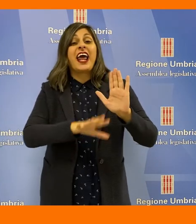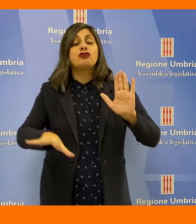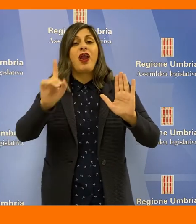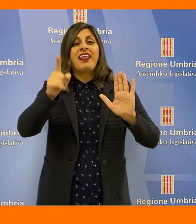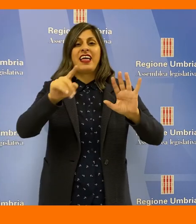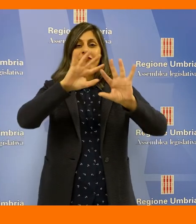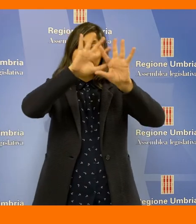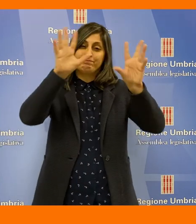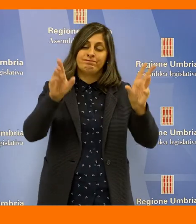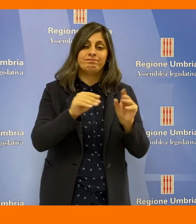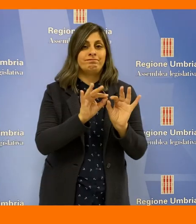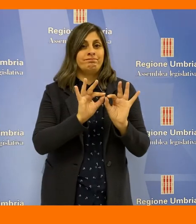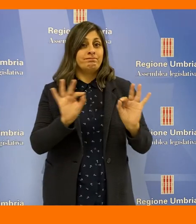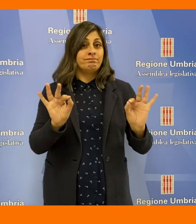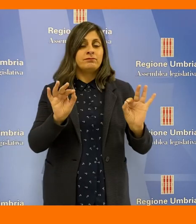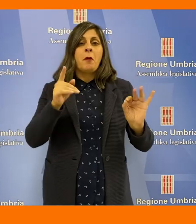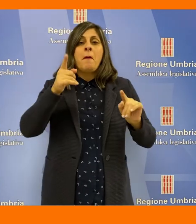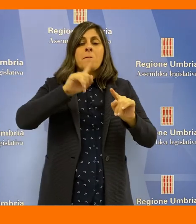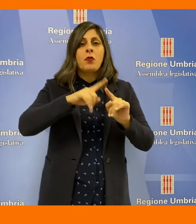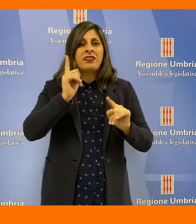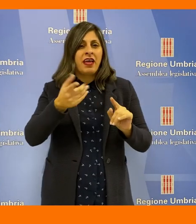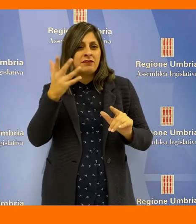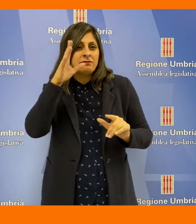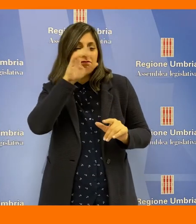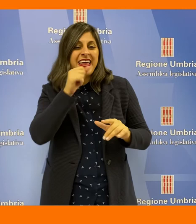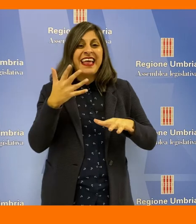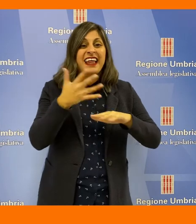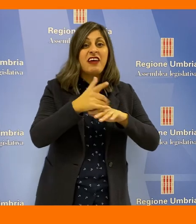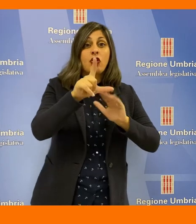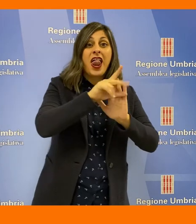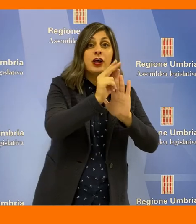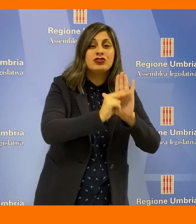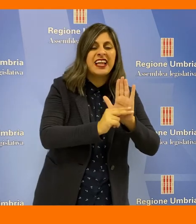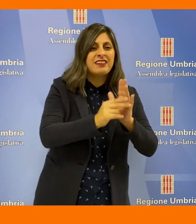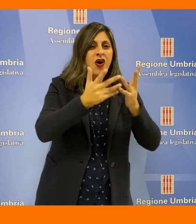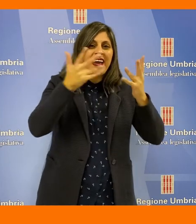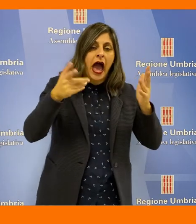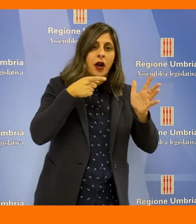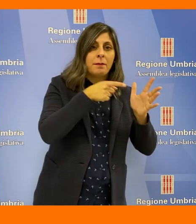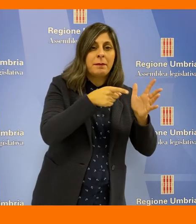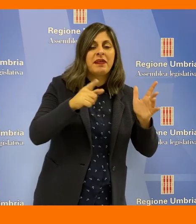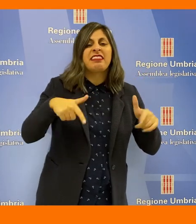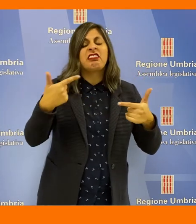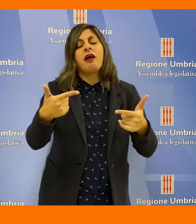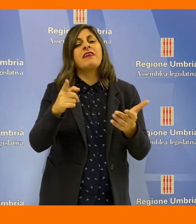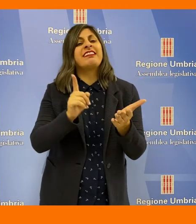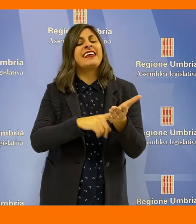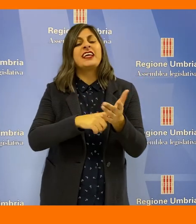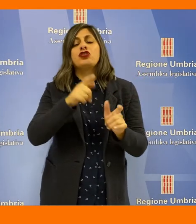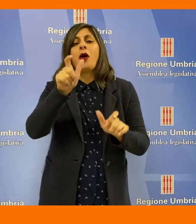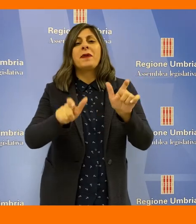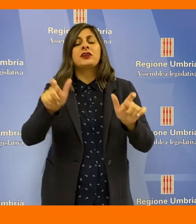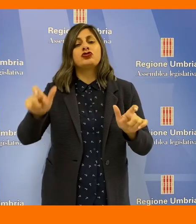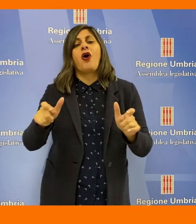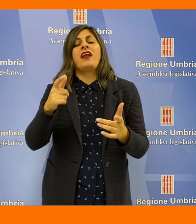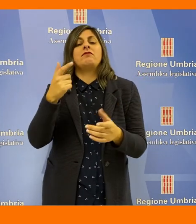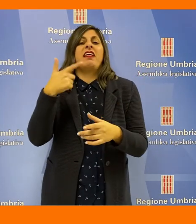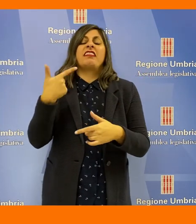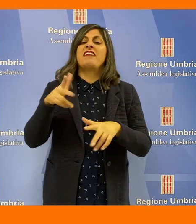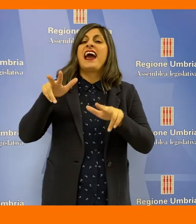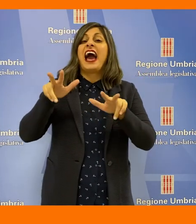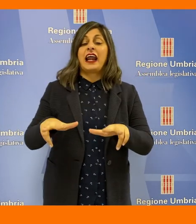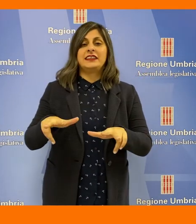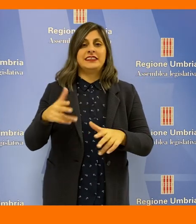regionale delineando la cornice di riferimento di ogni intervento legislativo per garantire i diritti imprescindibili delle persone